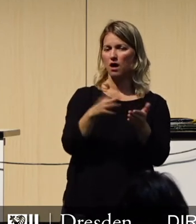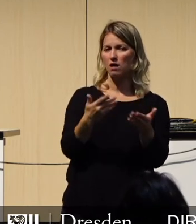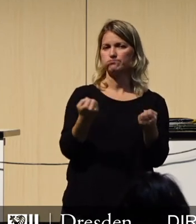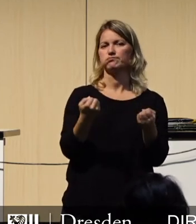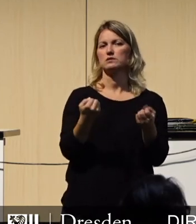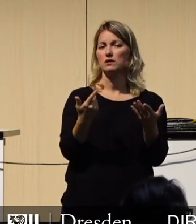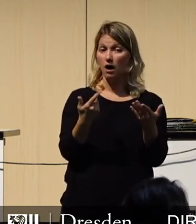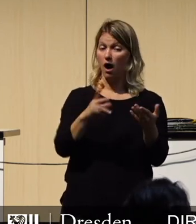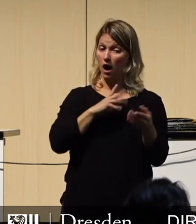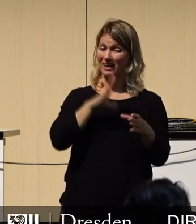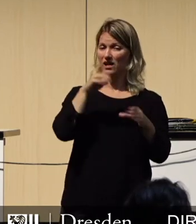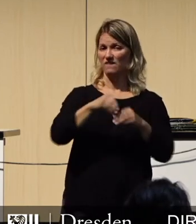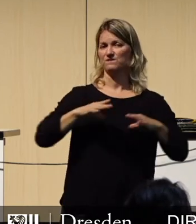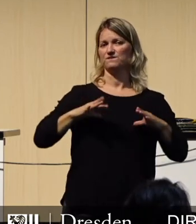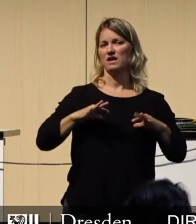freiwilligen Leistungen.